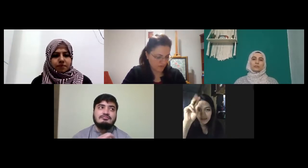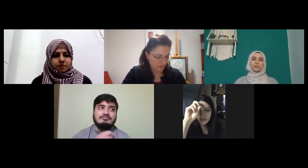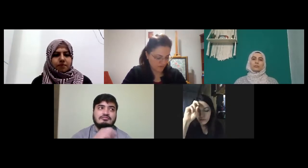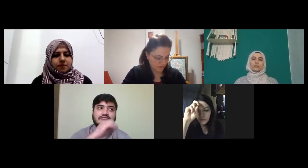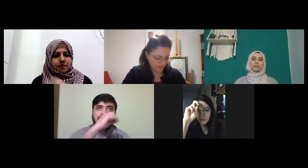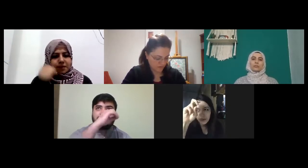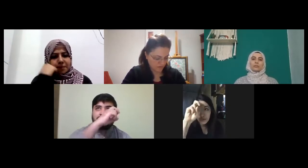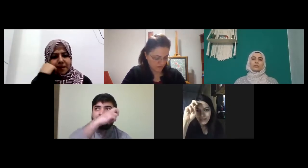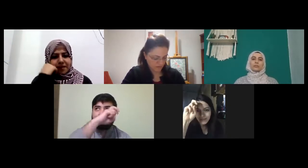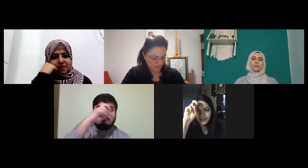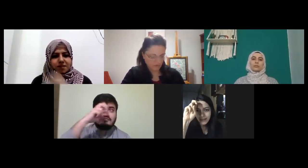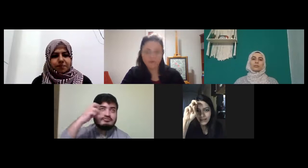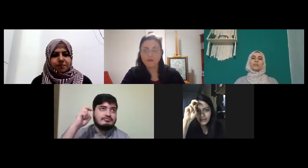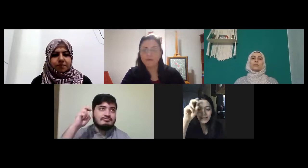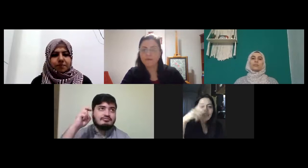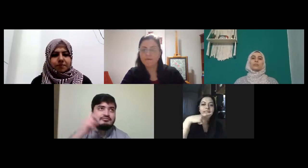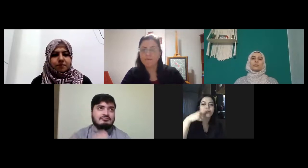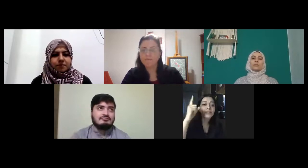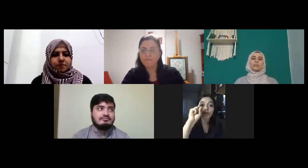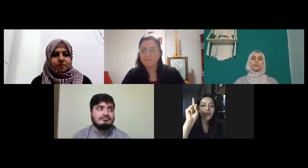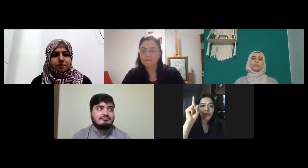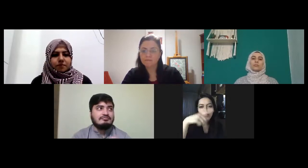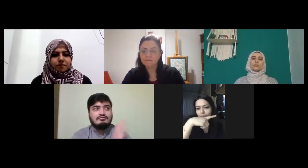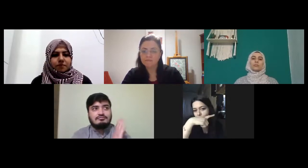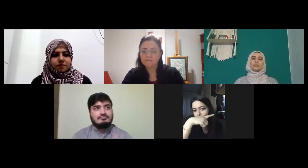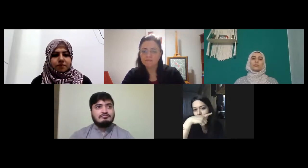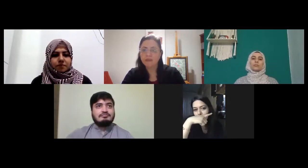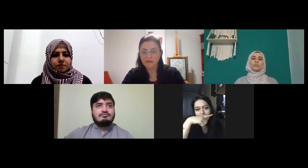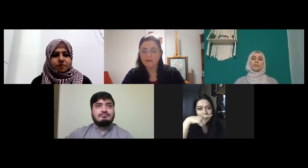dudak diye kırmızıda dudak oynatmıyoruz o yüzden kırmızı